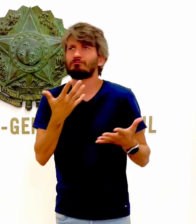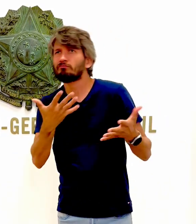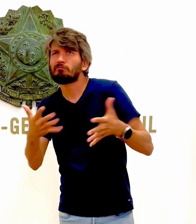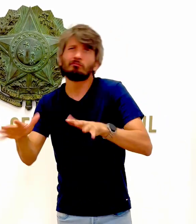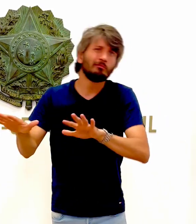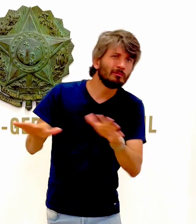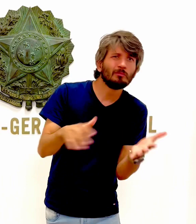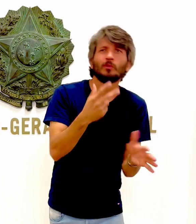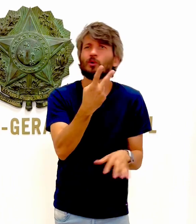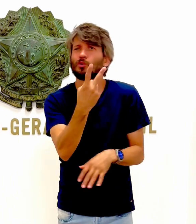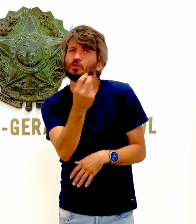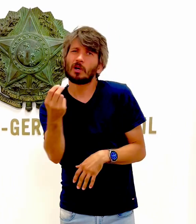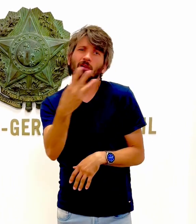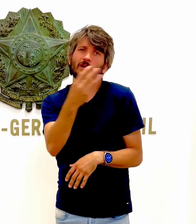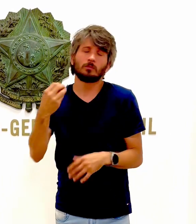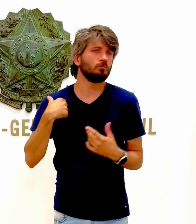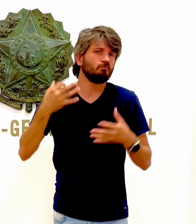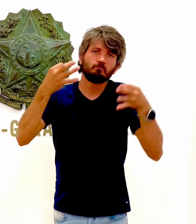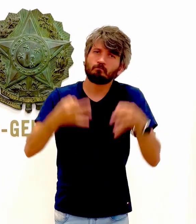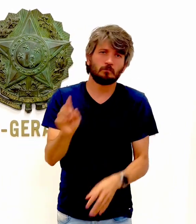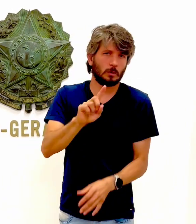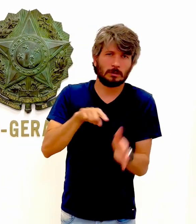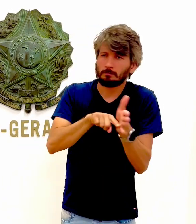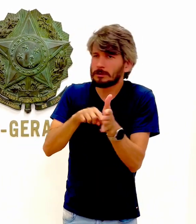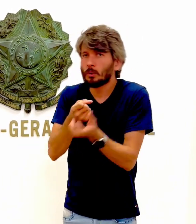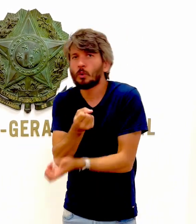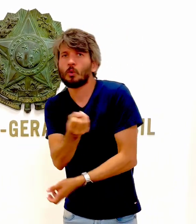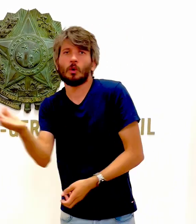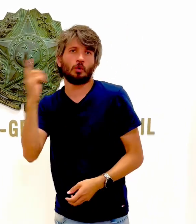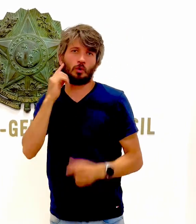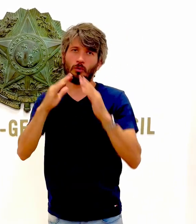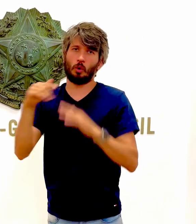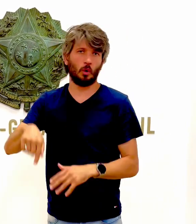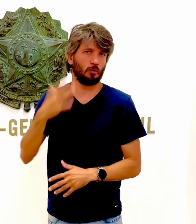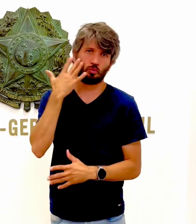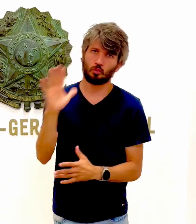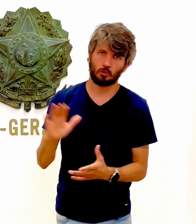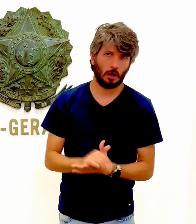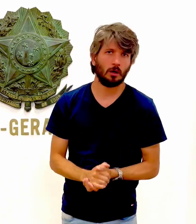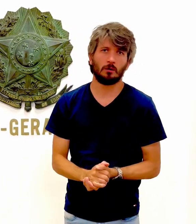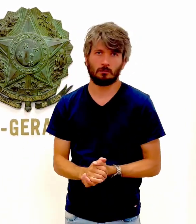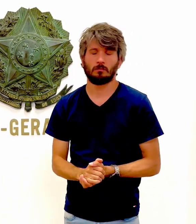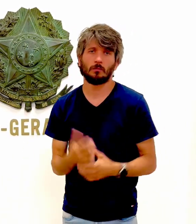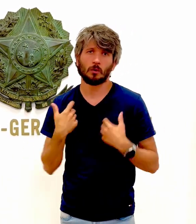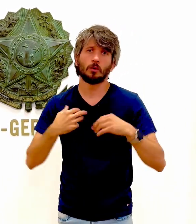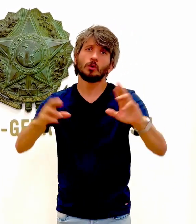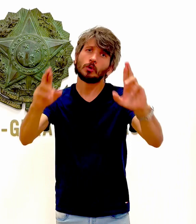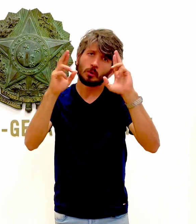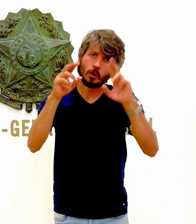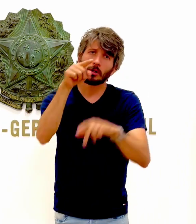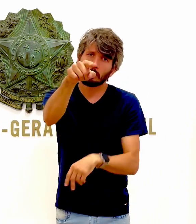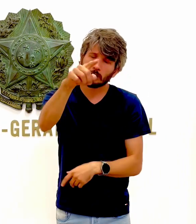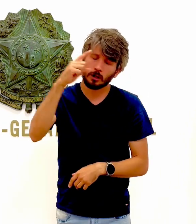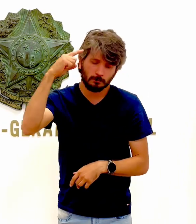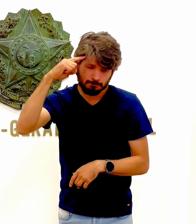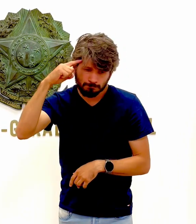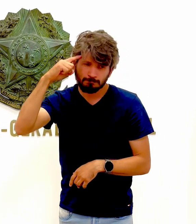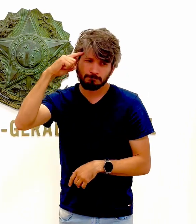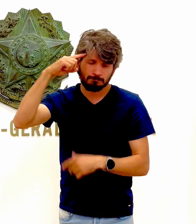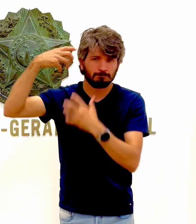migrantes, pessoas surdas, chegando aqui. Eu não sei exatamente, mas em média de 300 pessoas surdas vivem aqui em Nova Iorque. E eu espero